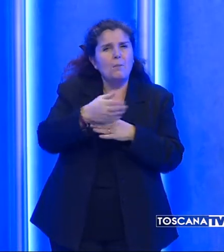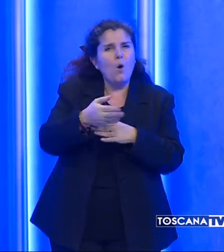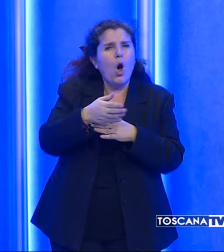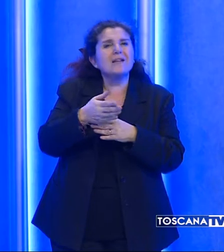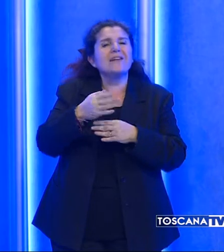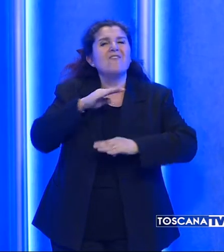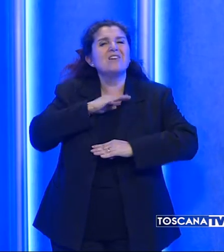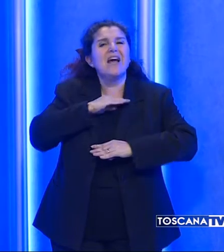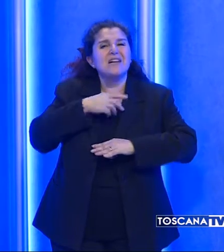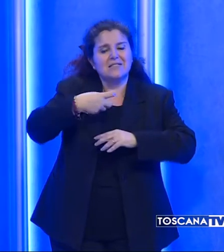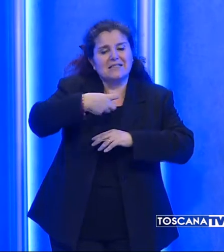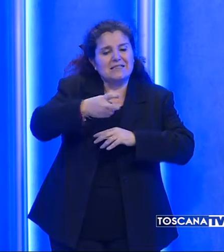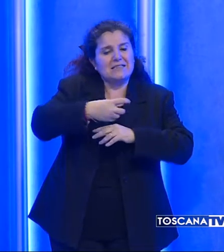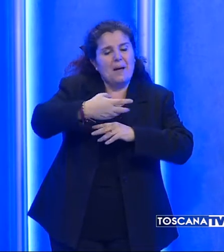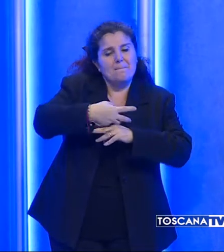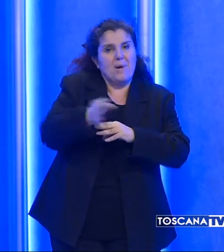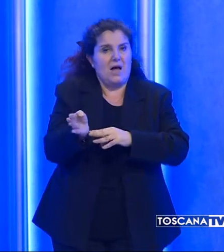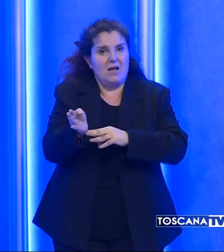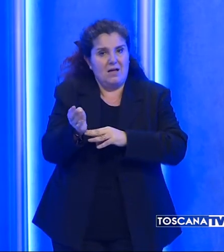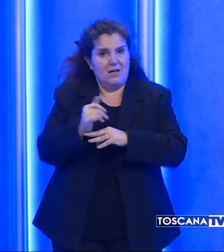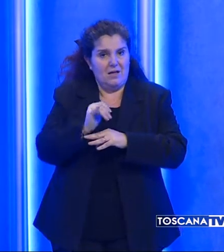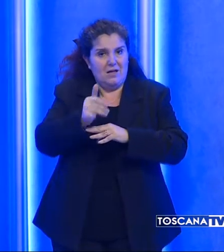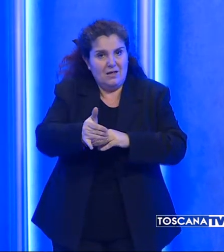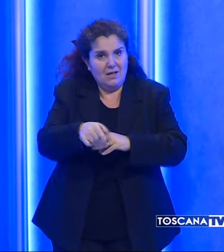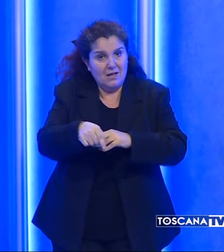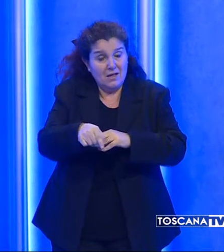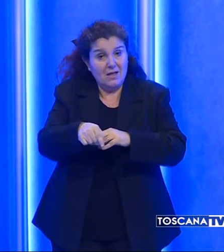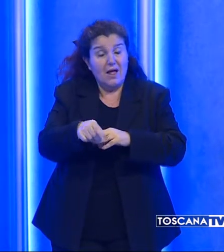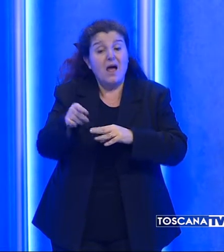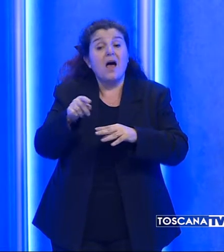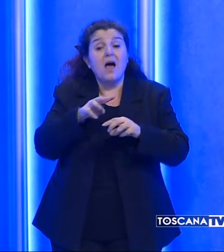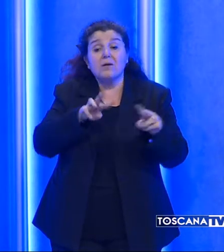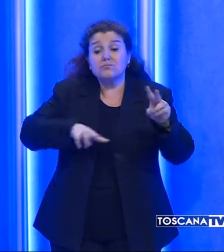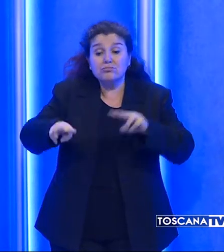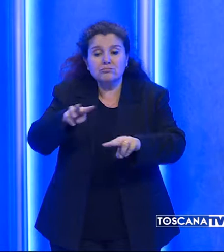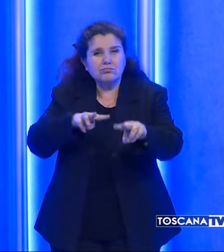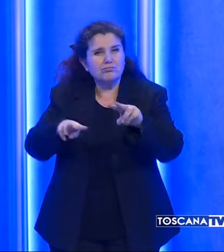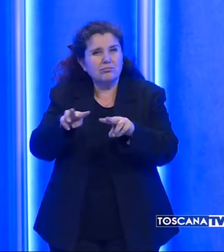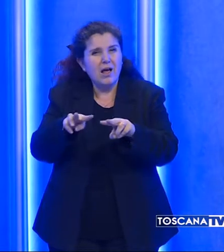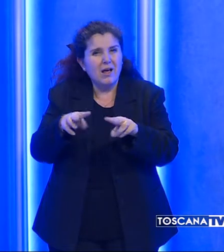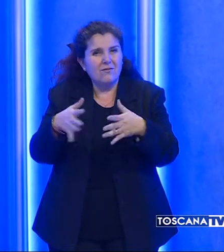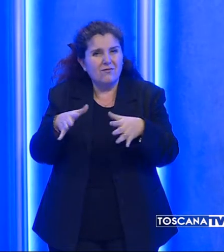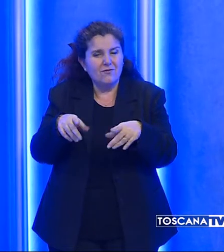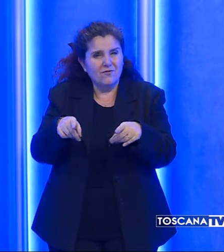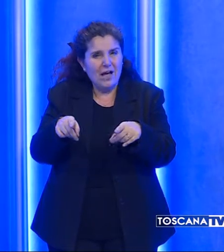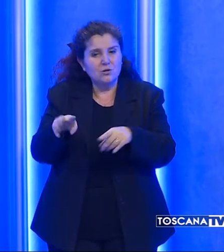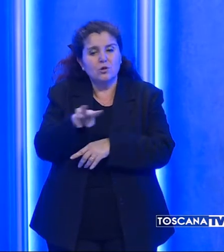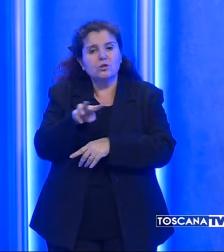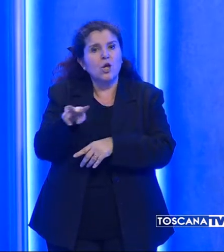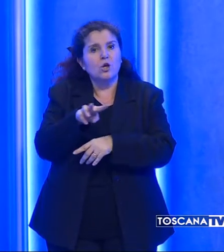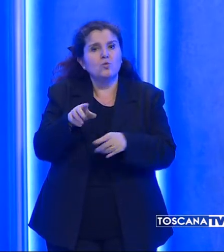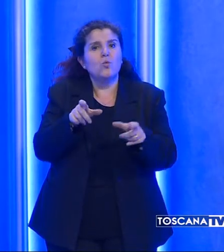finestre con arnesi da scasso. Con le perquisizioni effettuate nella casa dei due